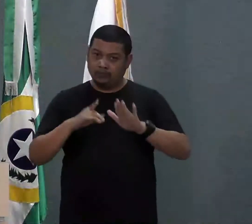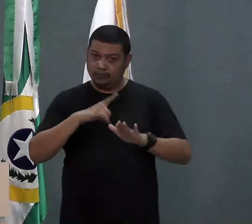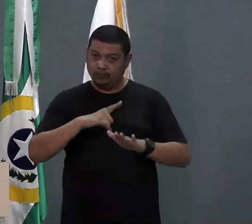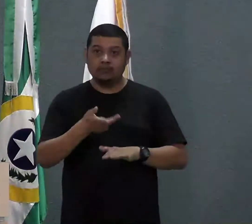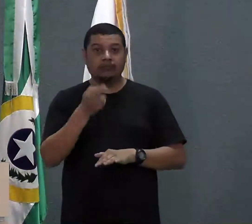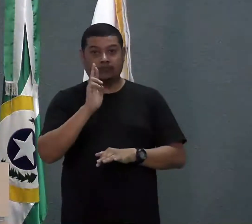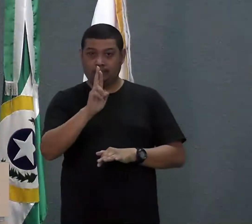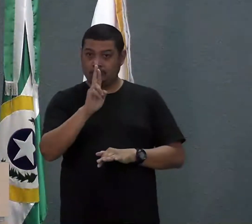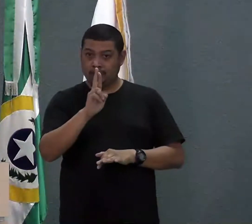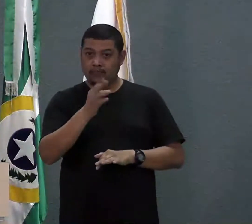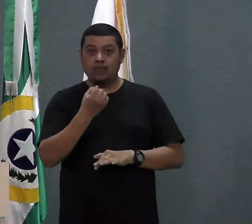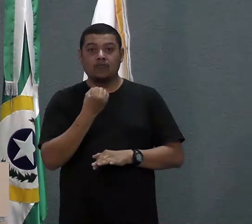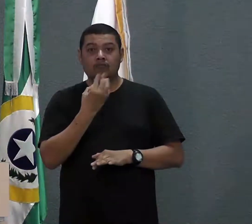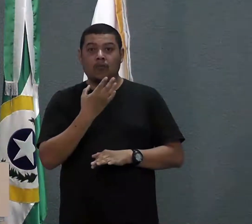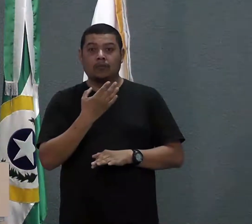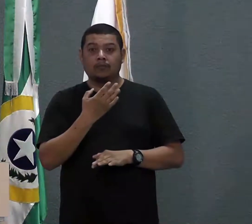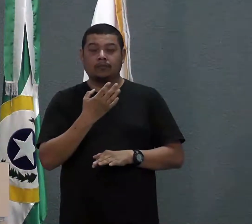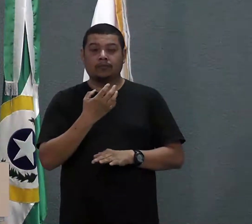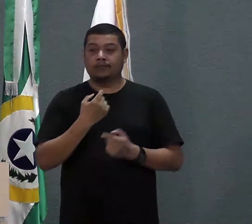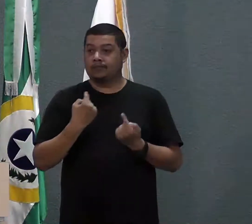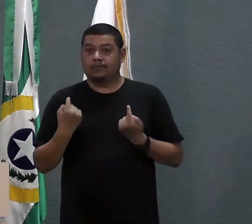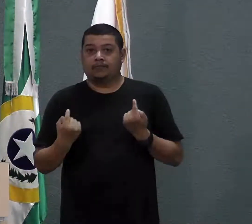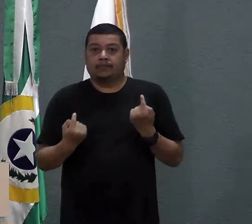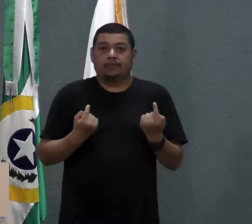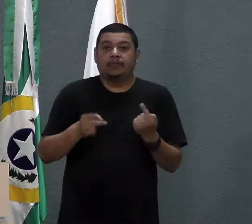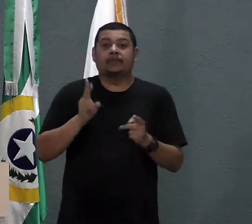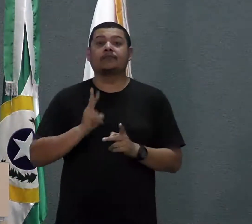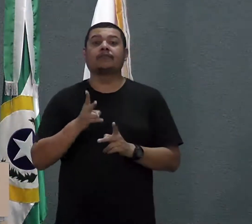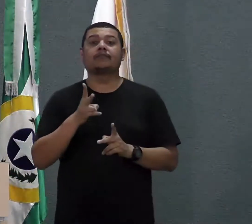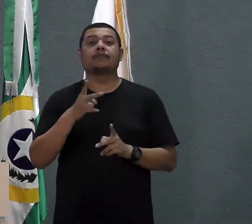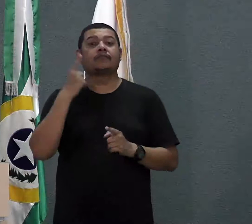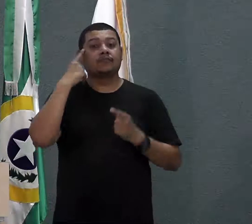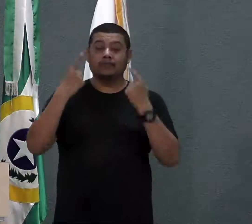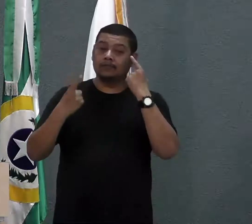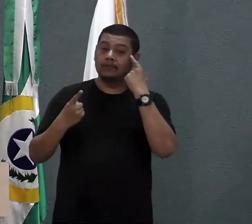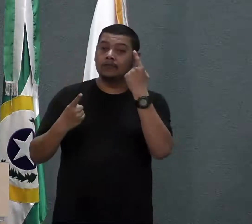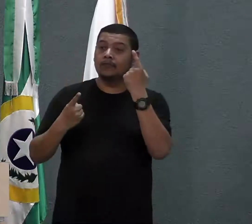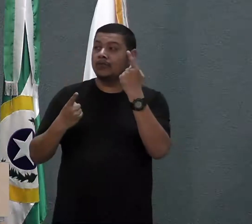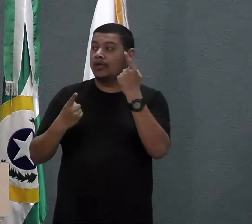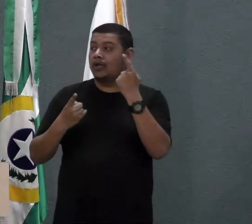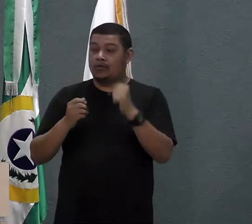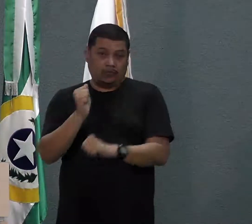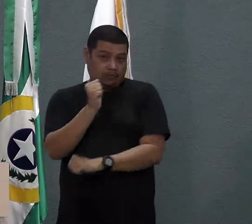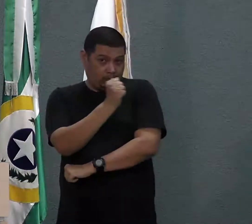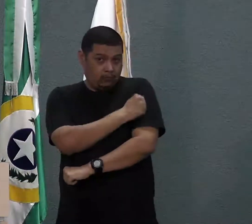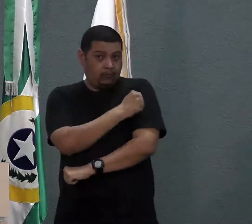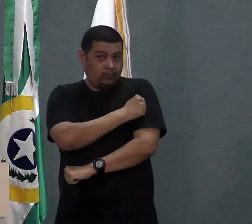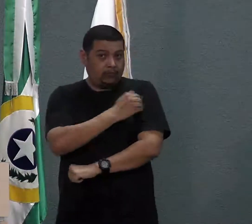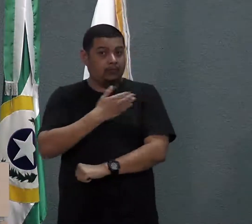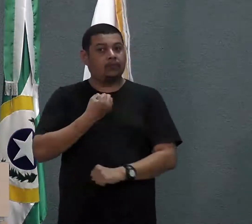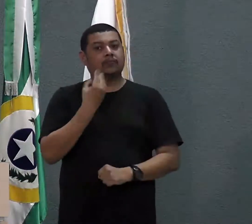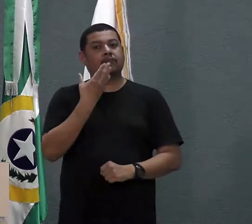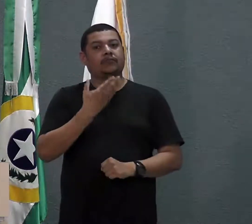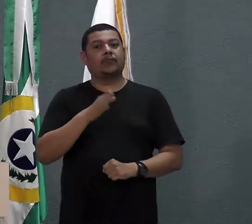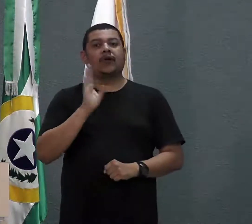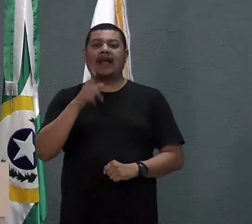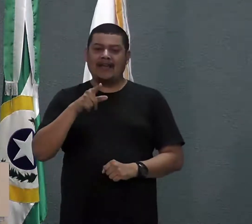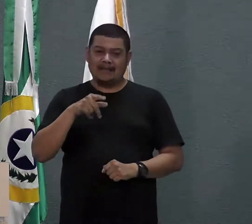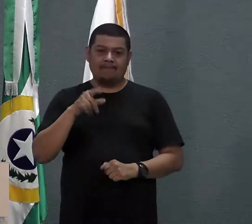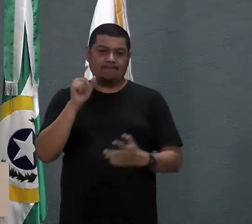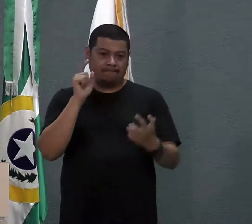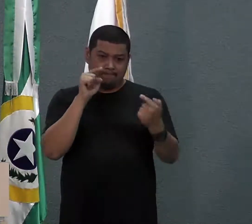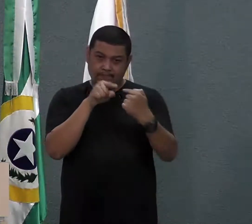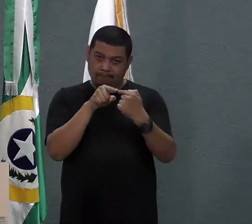que fique bom sempre pensando no bem-estar dos alunos, das crianças. E esse eu acredito que seja o